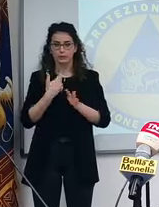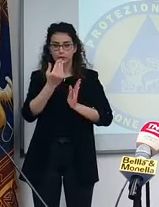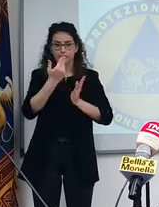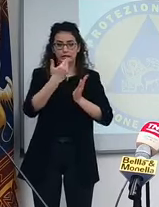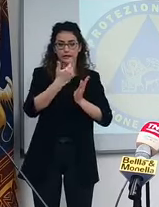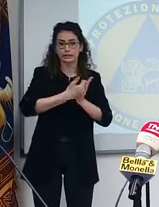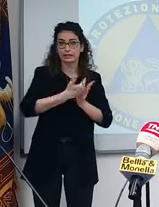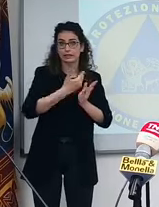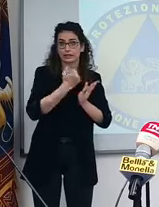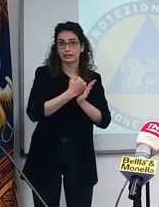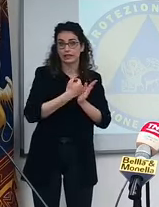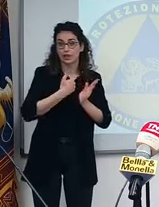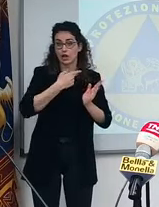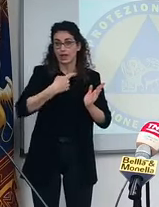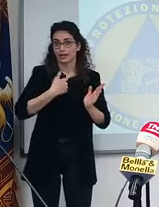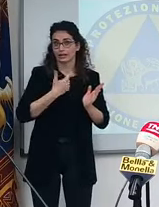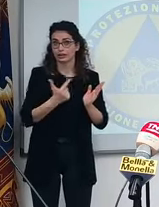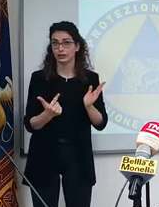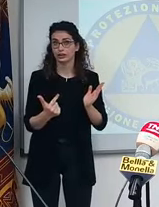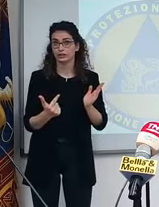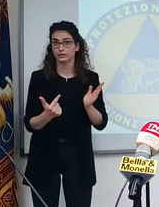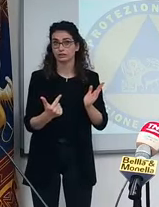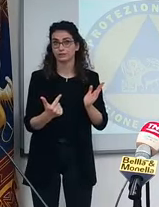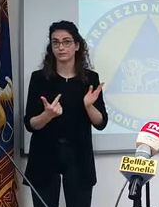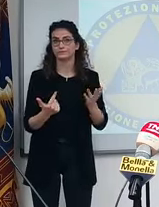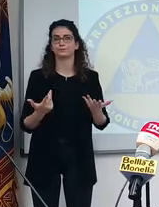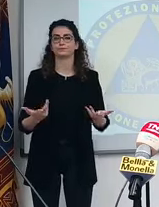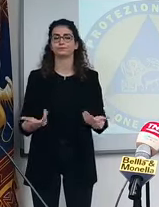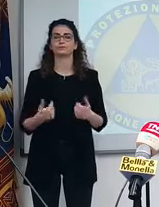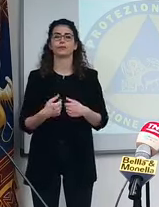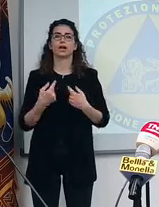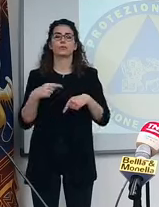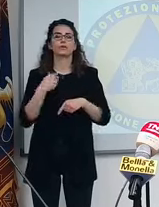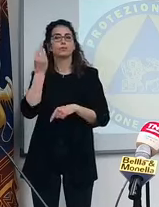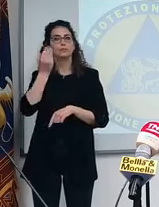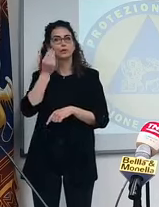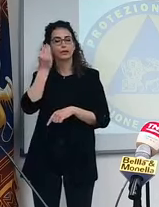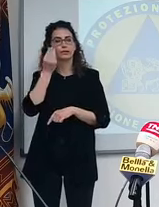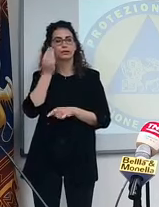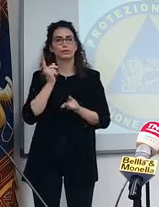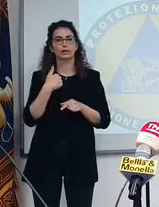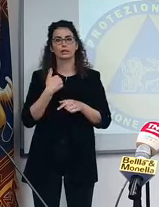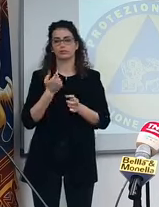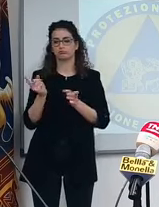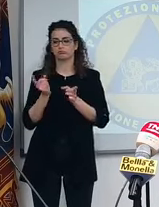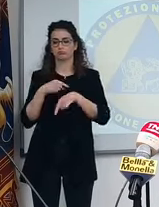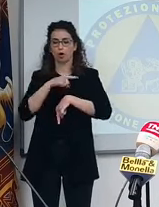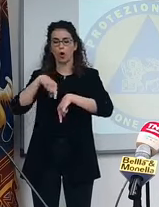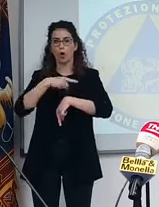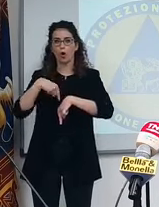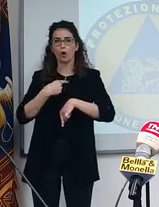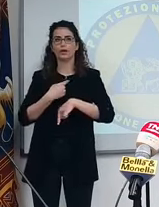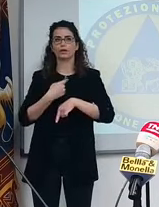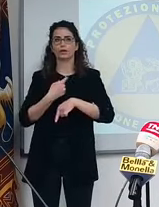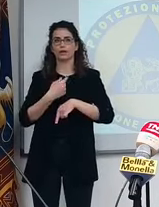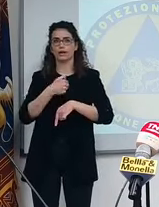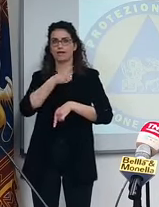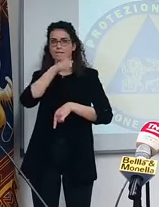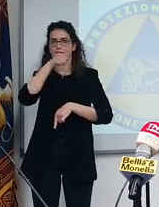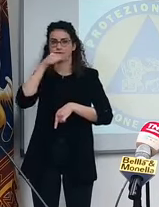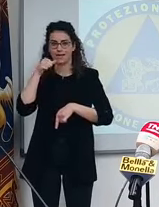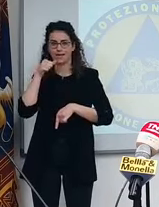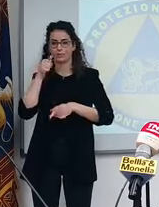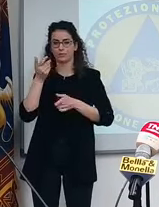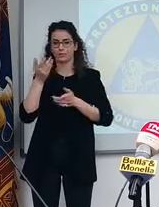sua negatività. Per cui io penso che siano ore utili per aggiustare il tiro. Sono convinto che il